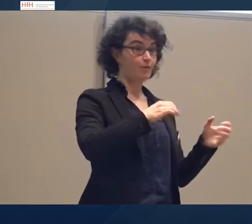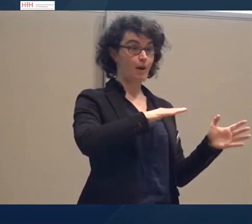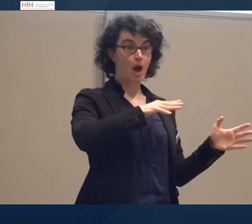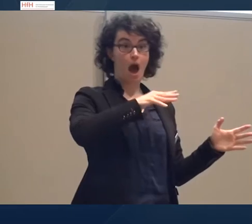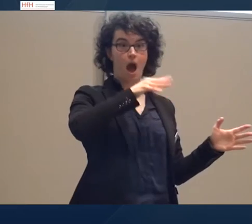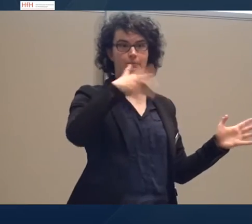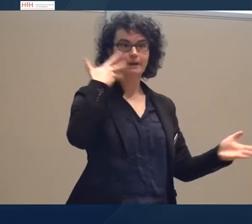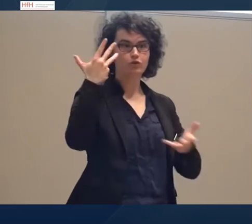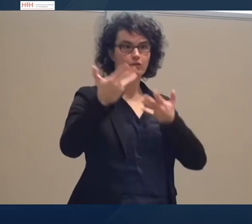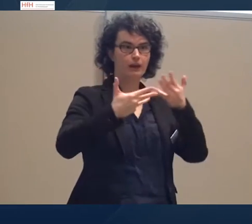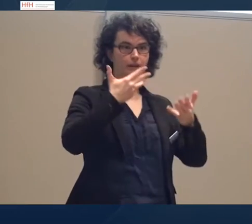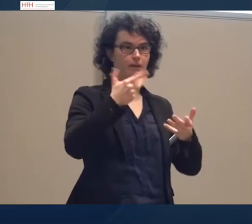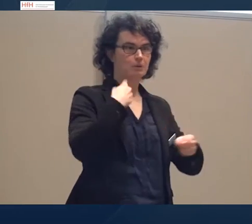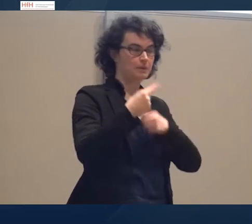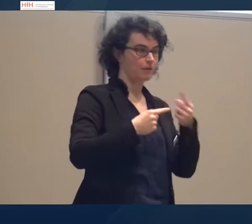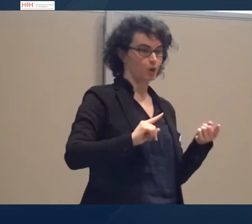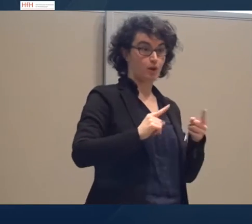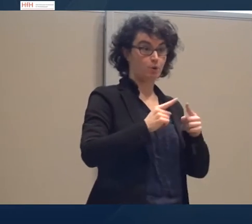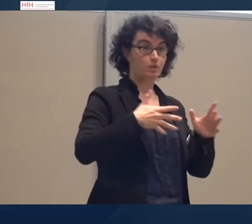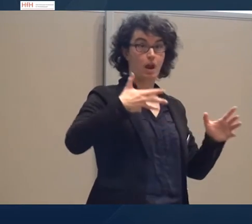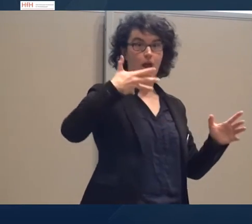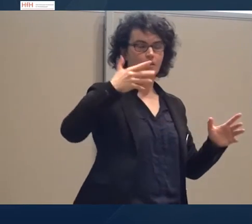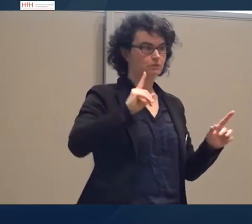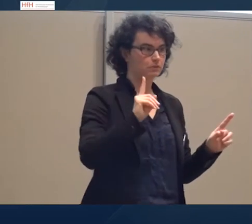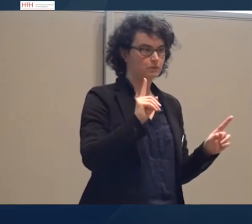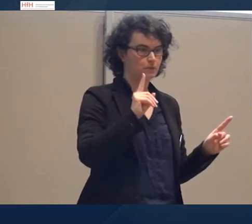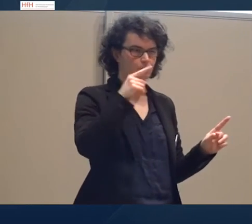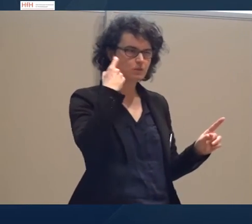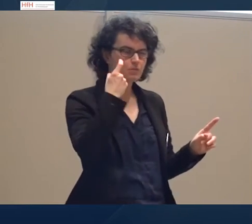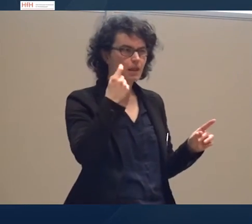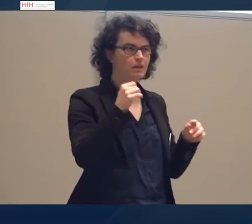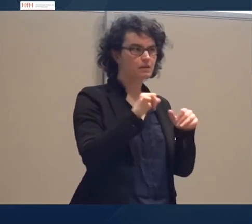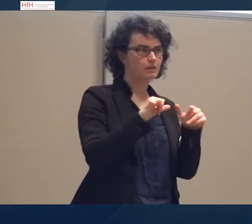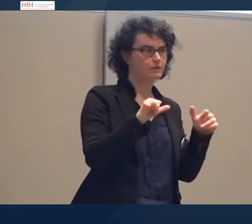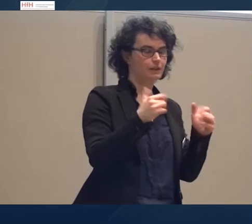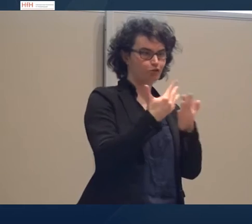gewisse Höhepunkte an Spannung. Und es ist dann die Frage, wie kann man das sprachlich essen halten?